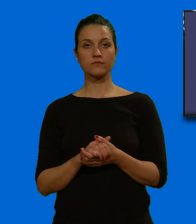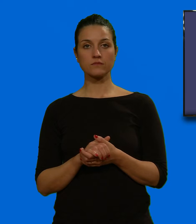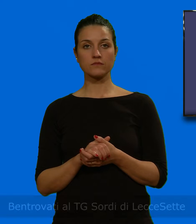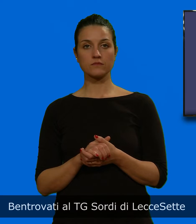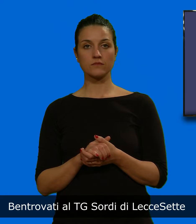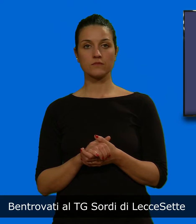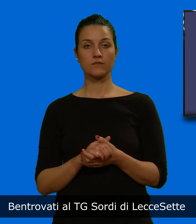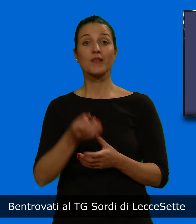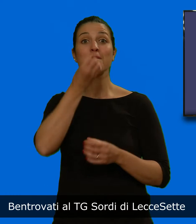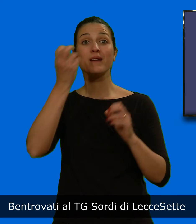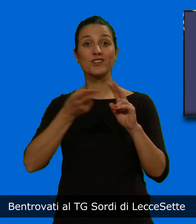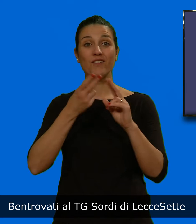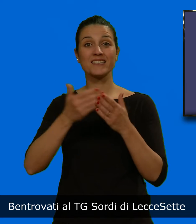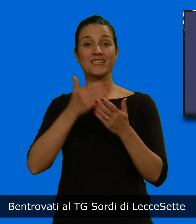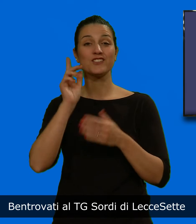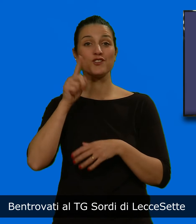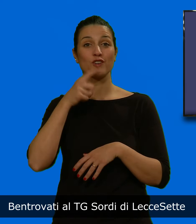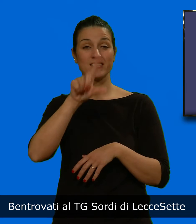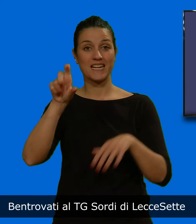Ben trovati al Tg Sordi di Lecce 7.